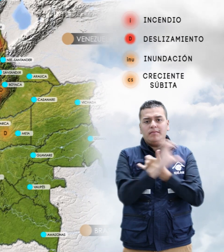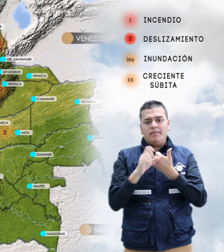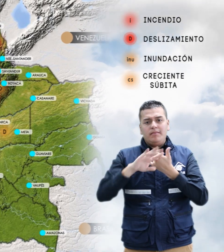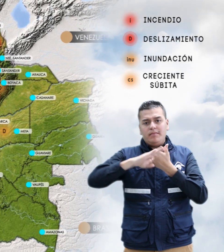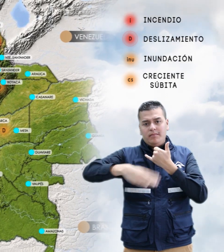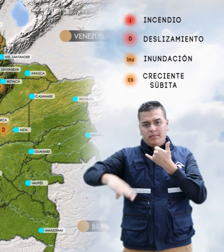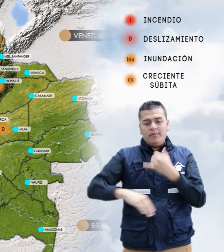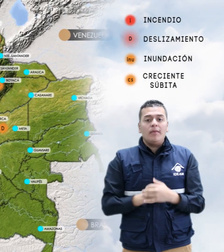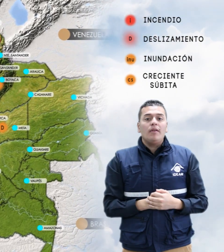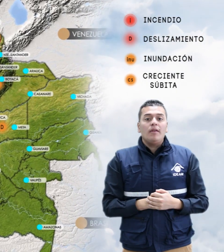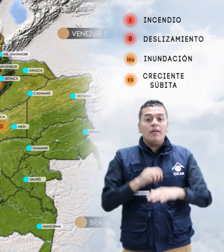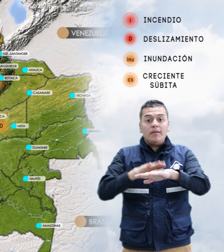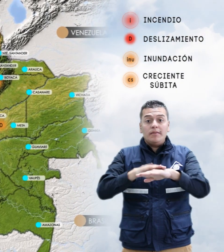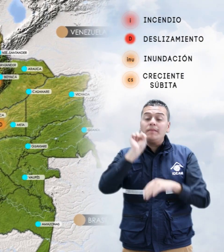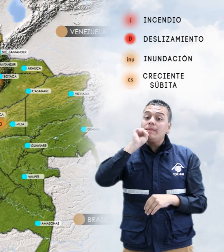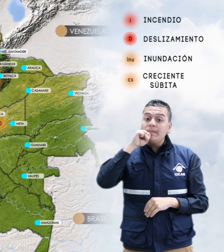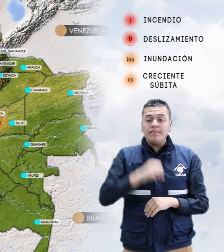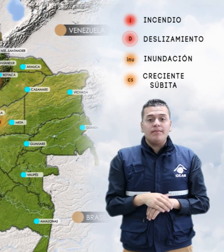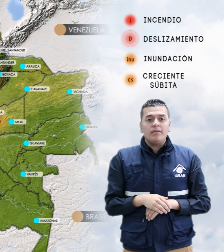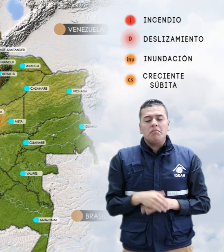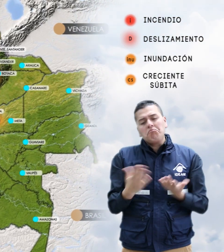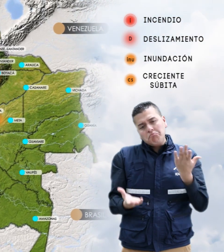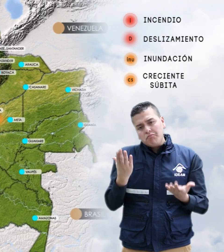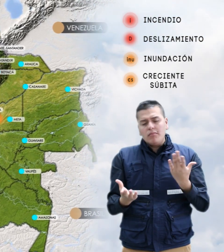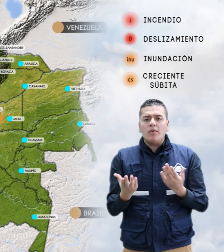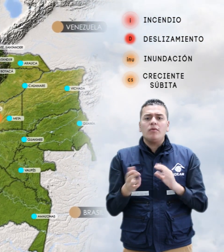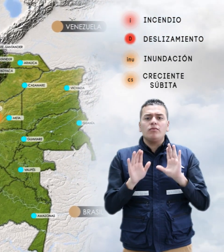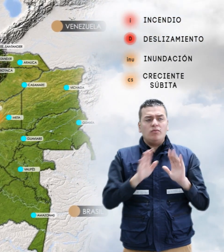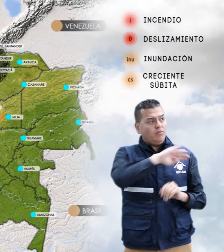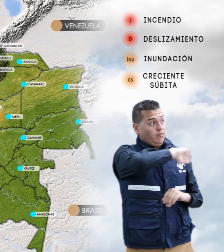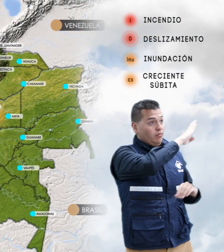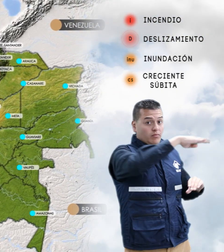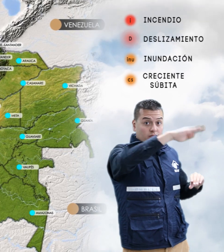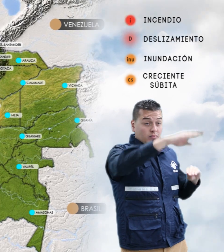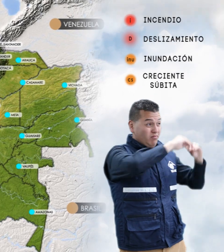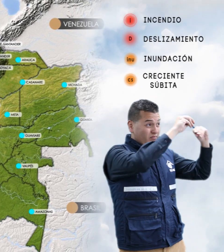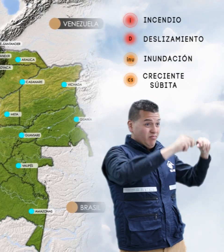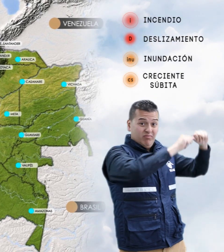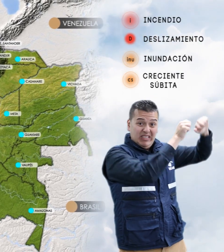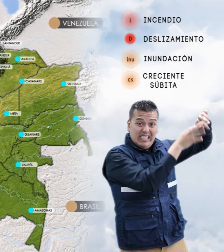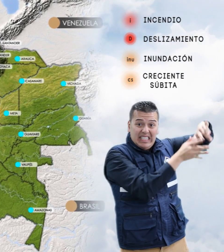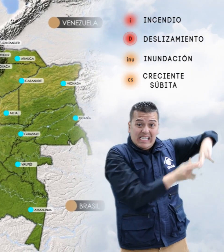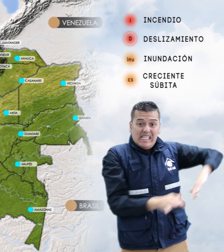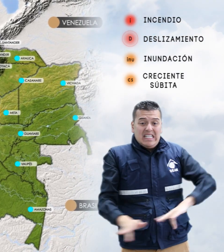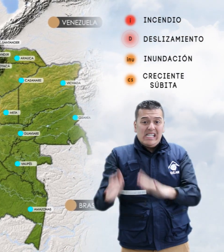Andina. Y alerta naranja por probabilidad moderada de deslizamientos de tierra en sectores inestables o de alta